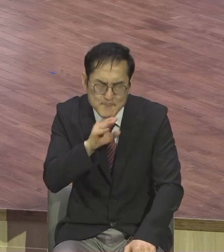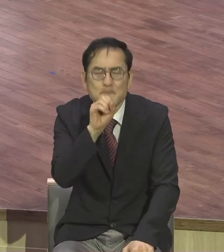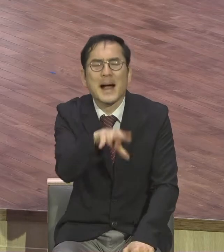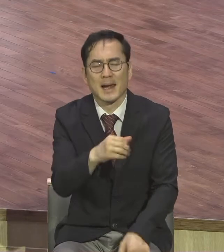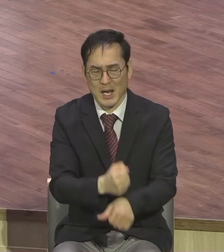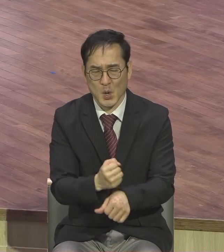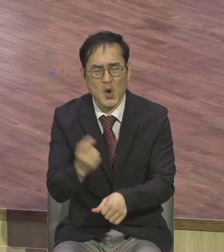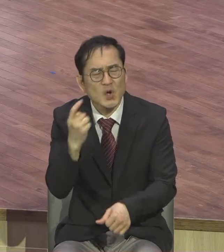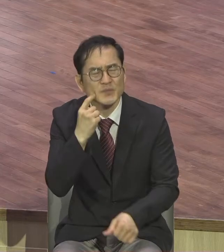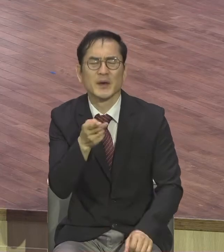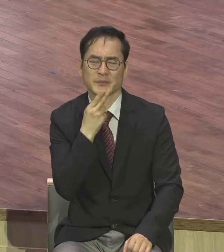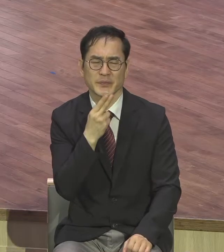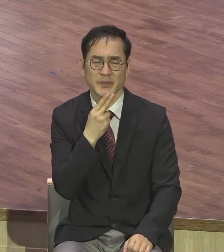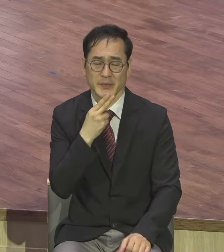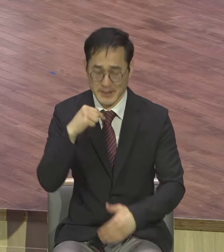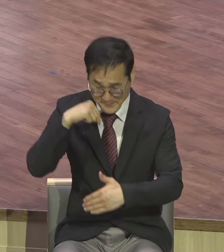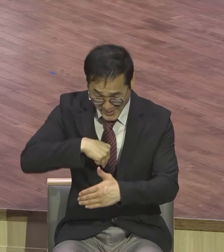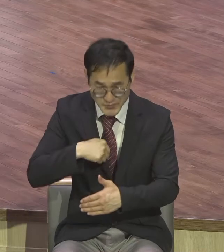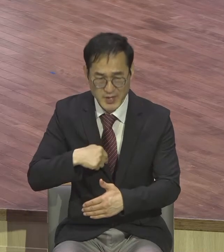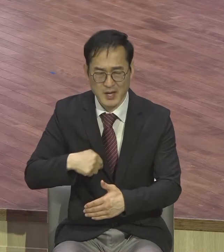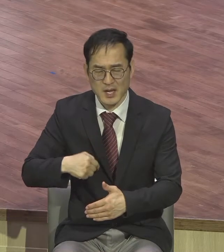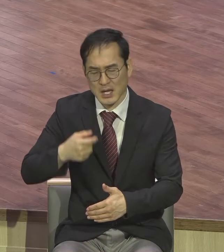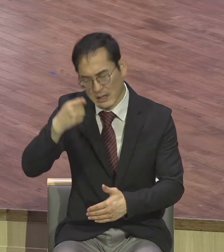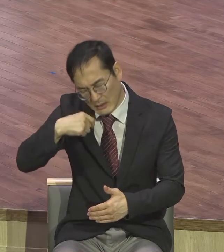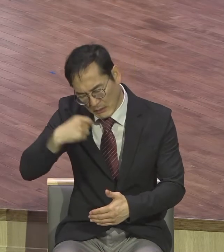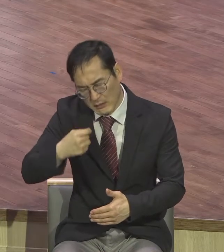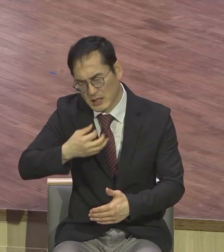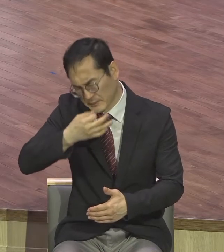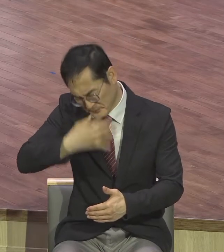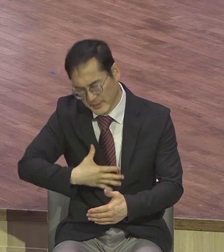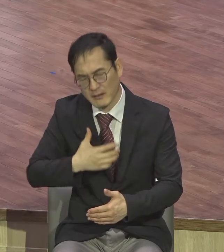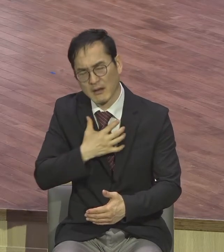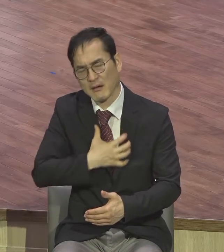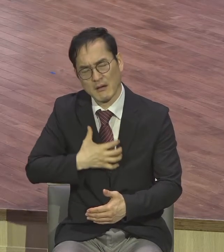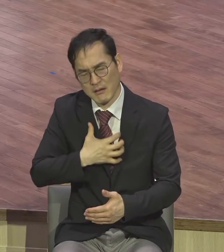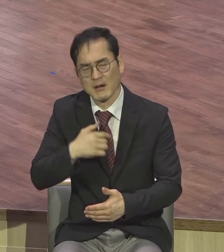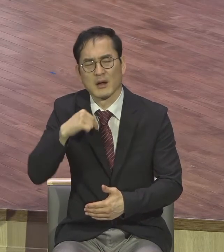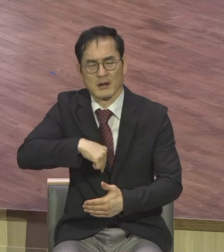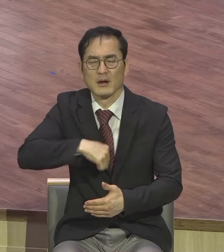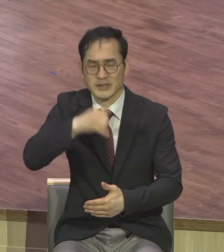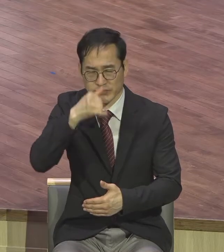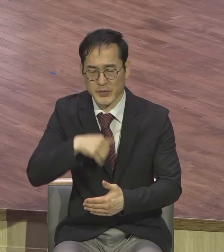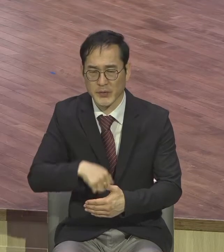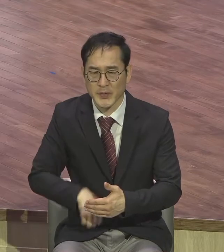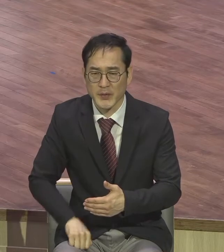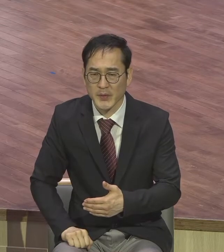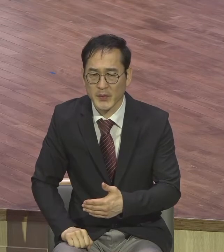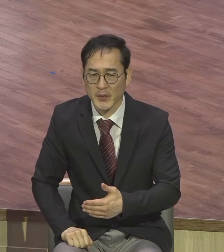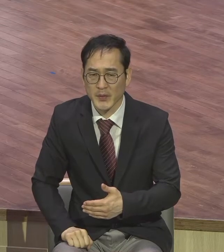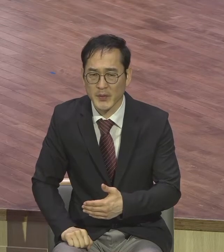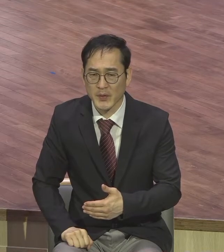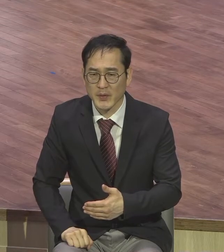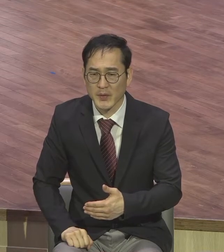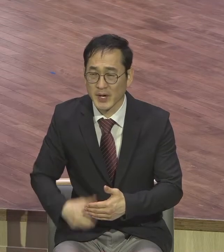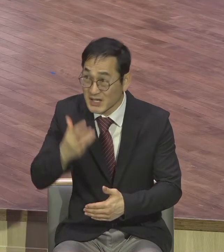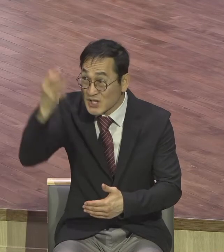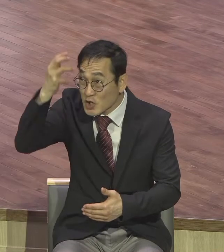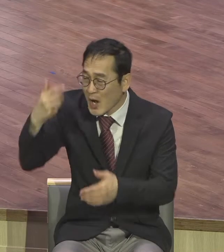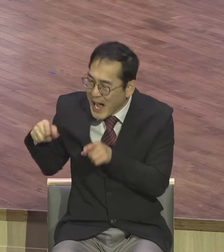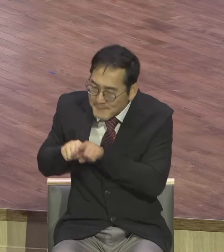관심이 있는 것과 마음에 거치지 않는 고통이 있는 것을 내 양심이 성령 안에서 나와 더불어 정언하노니 나의 형제